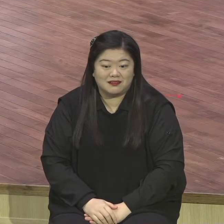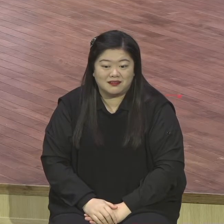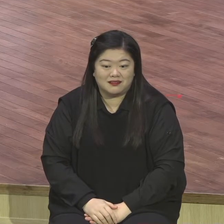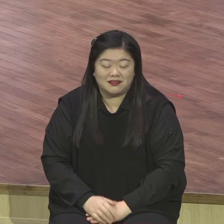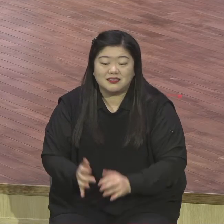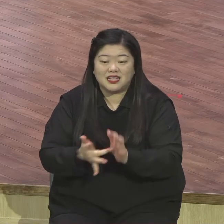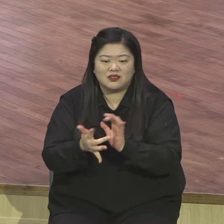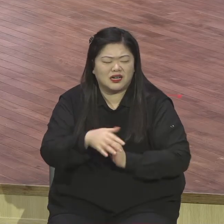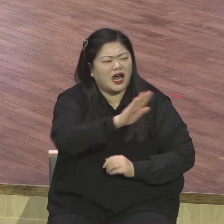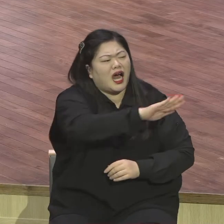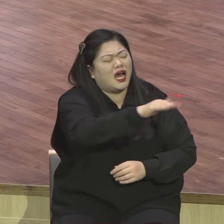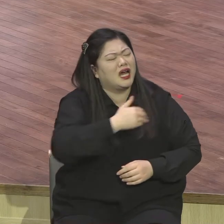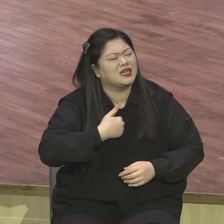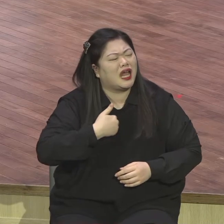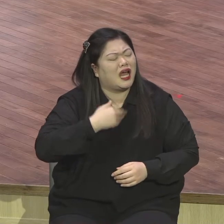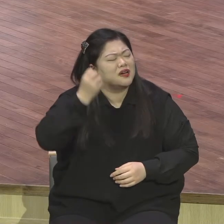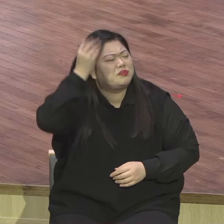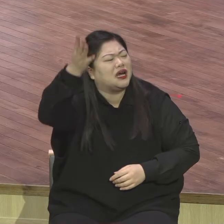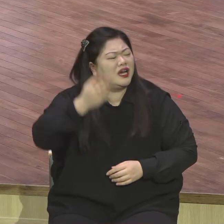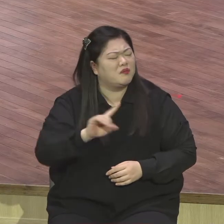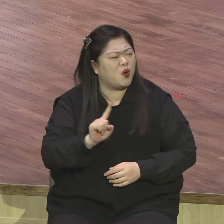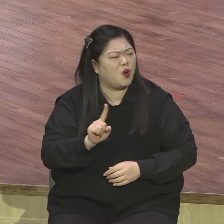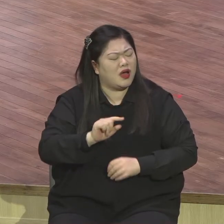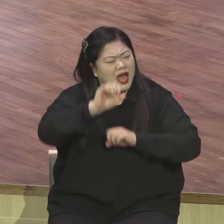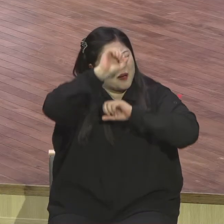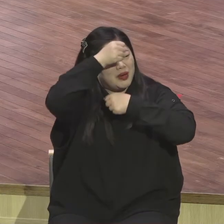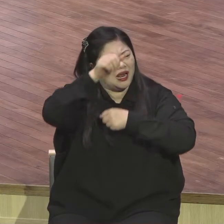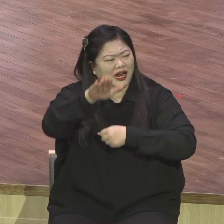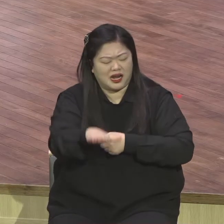내가 깜빡했다. 내 발 밑에 구멍 뚫린 걸 내가 몰라가지고